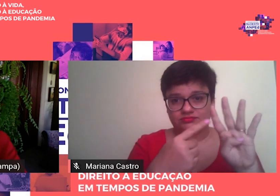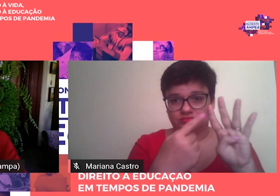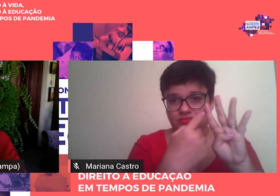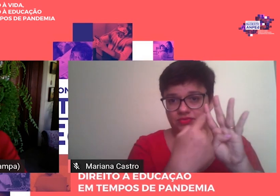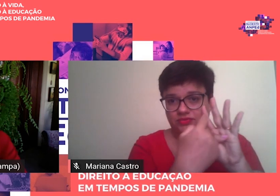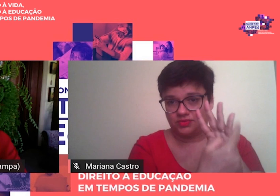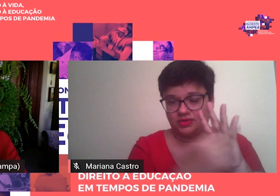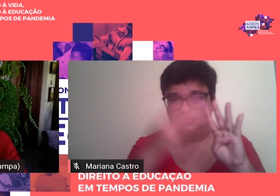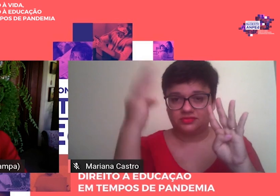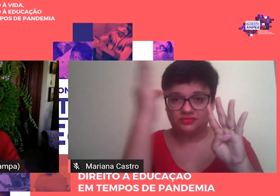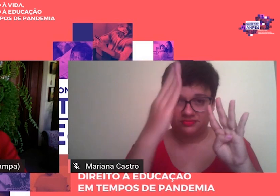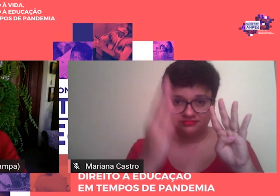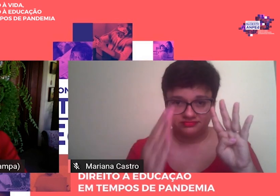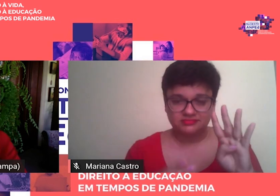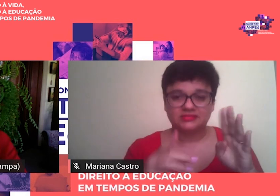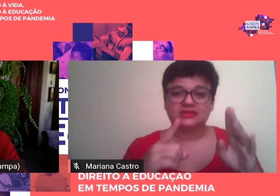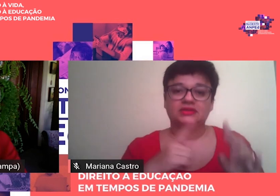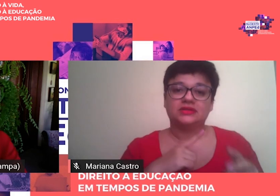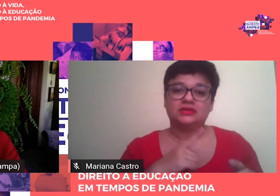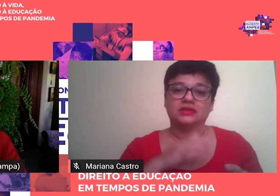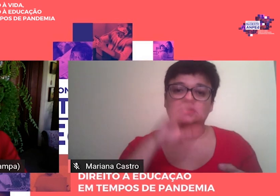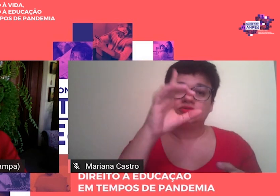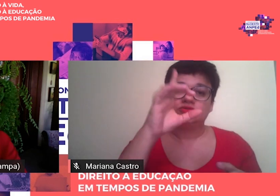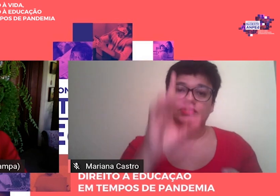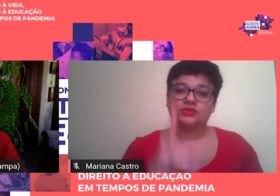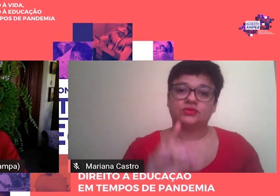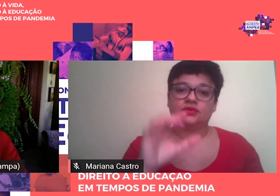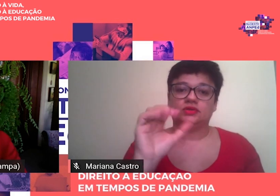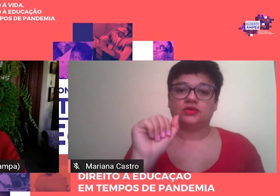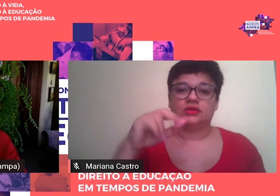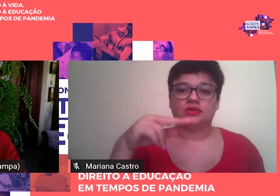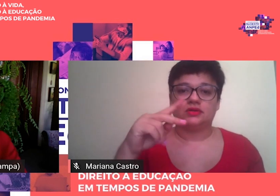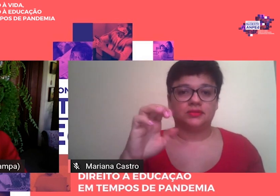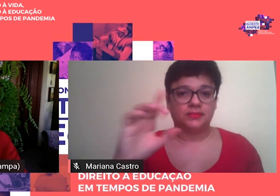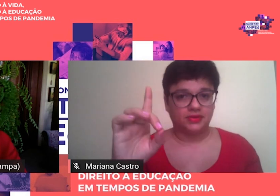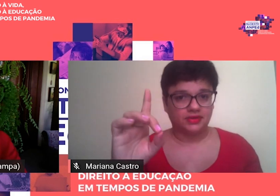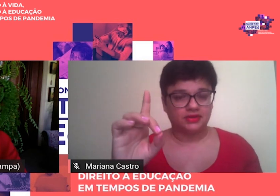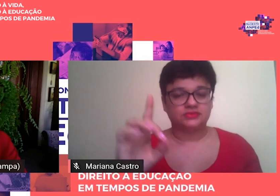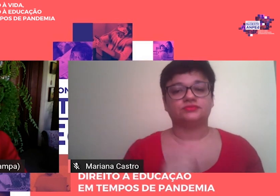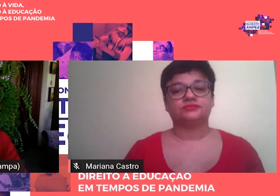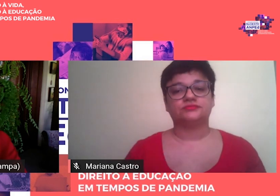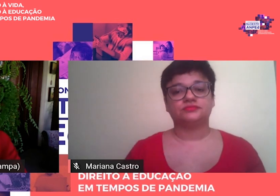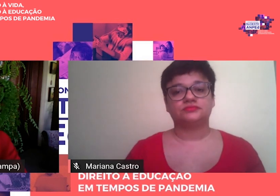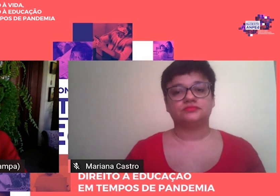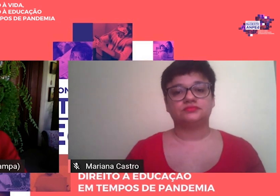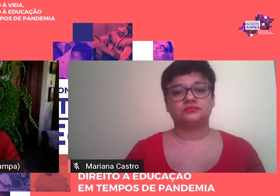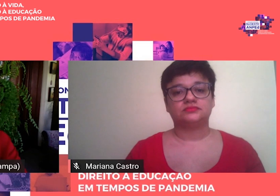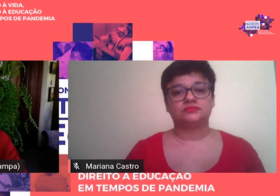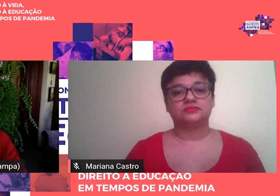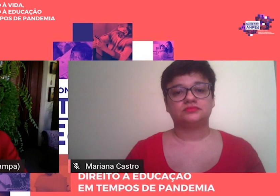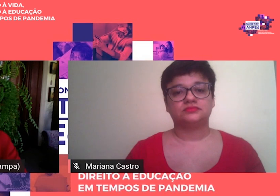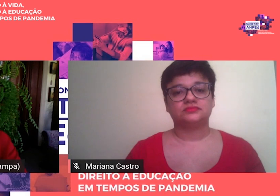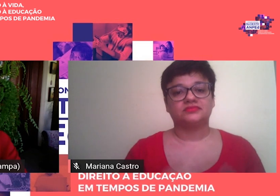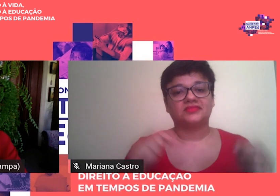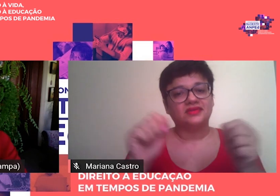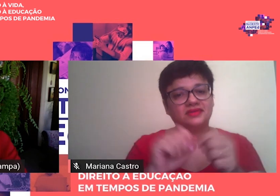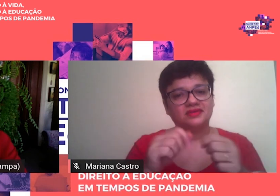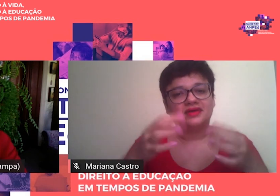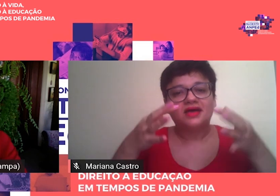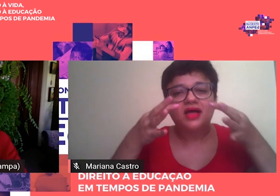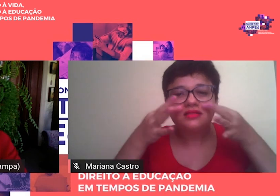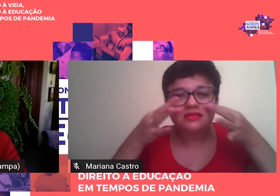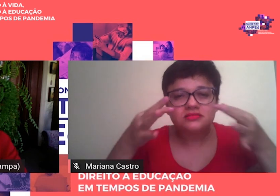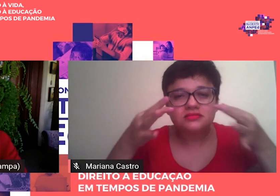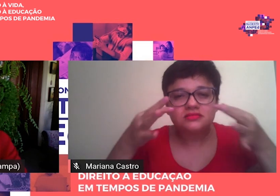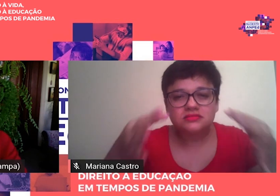atual diretoria da ANPED, para exercer, né, com toda atenção, com